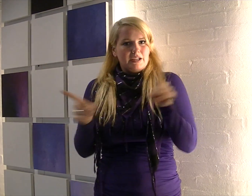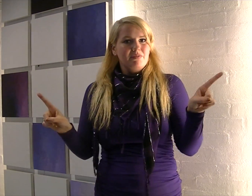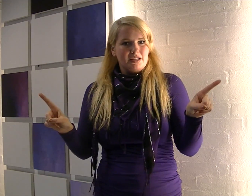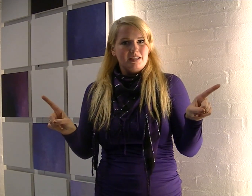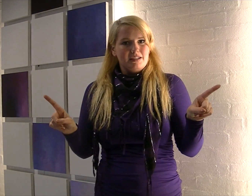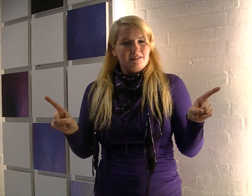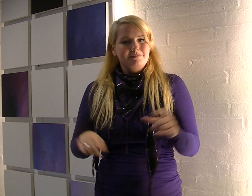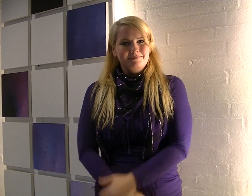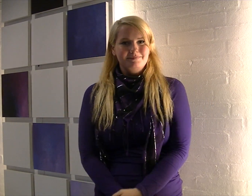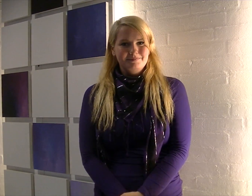så går der et par dage...